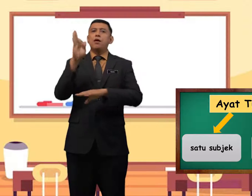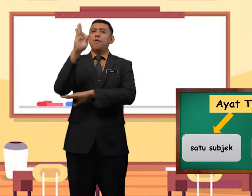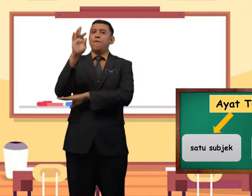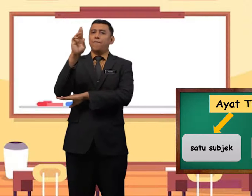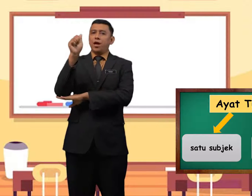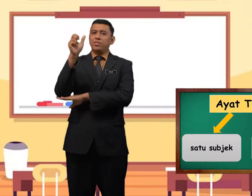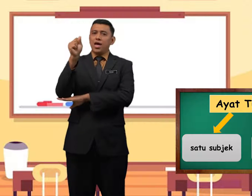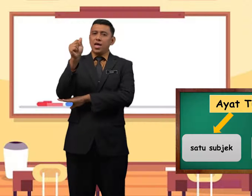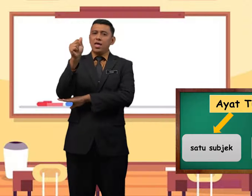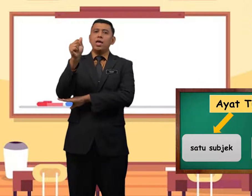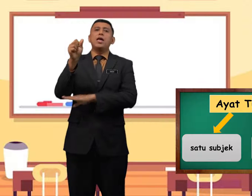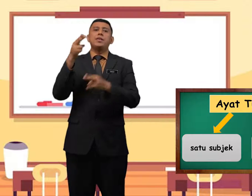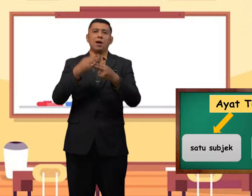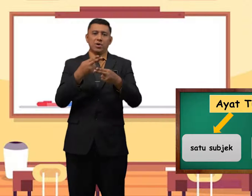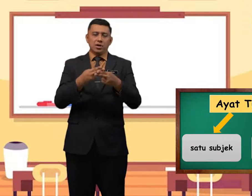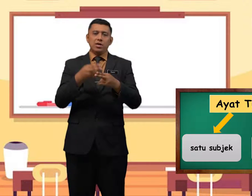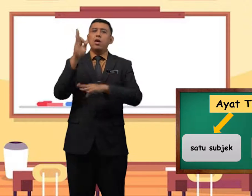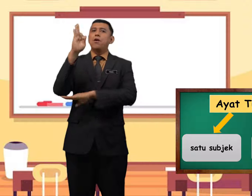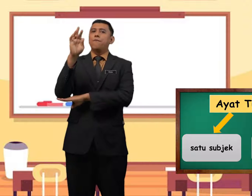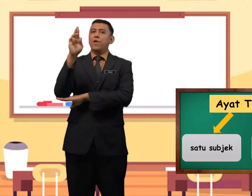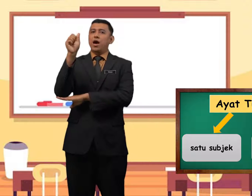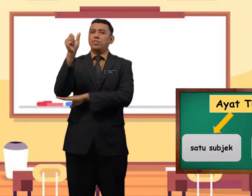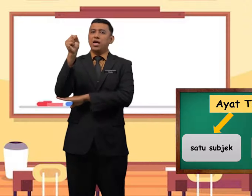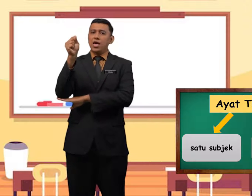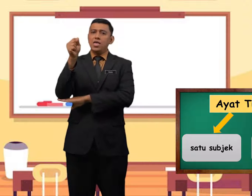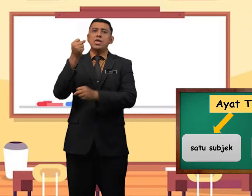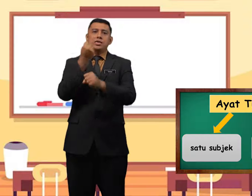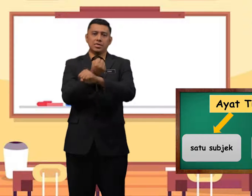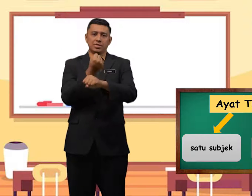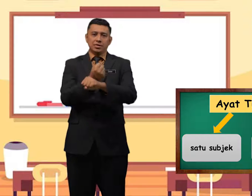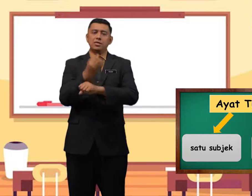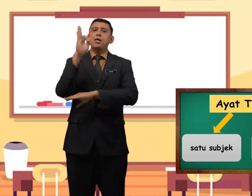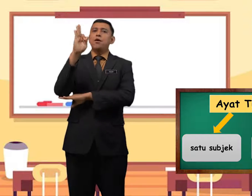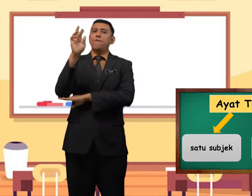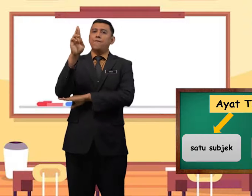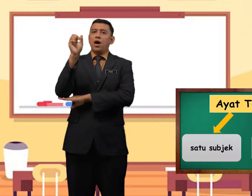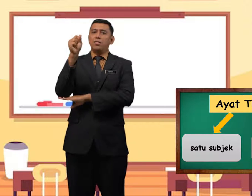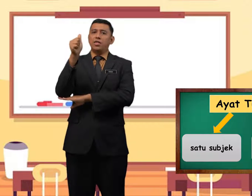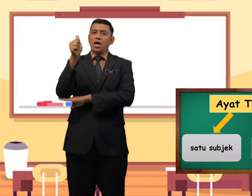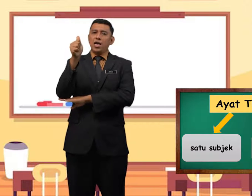frasa nama, frasa kerja, frasa